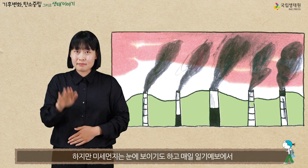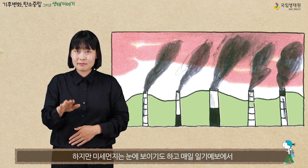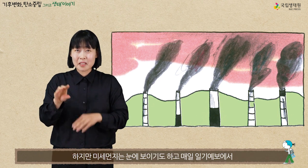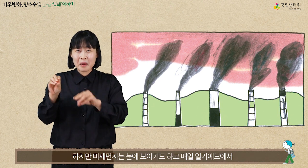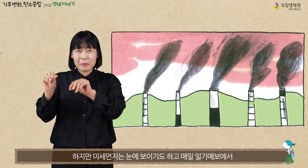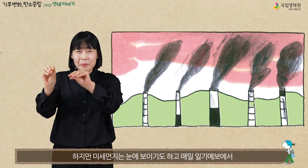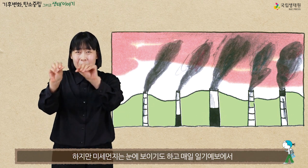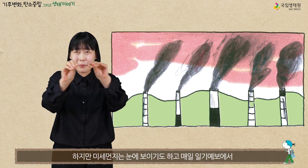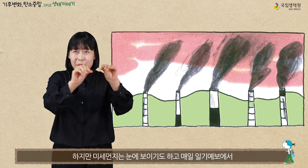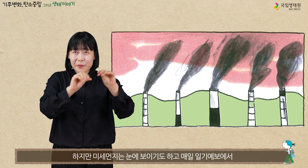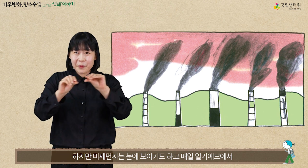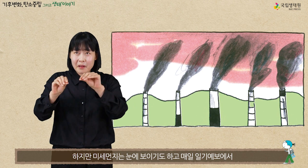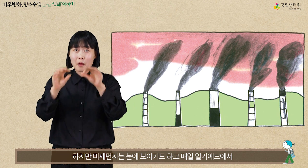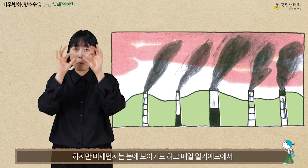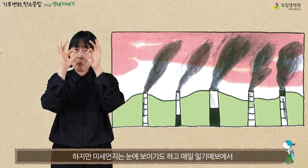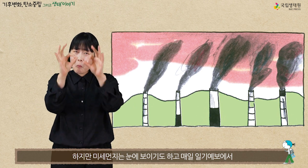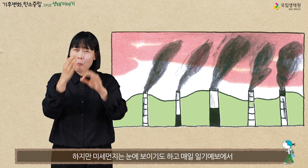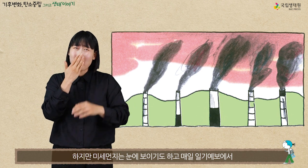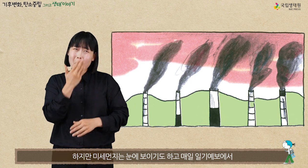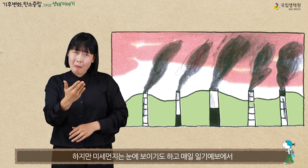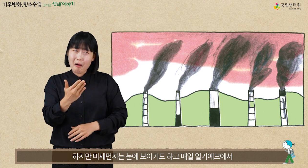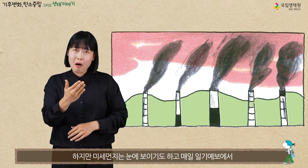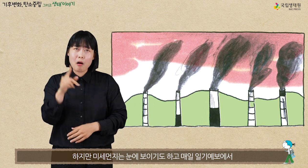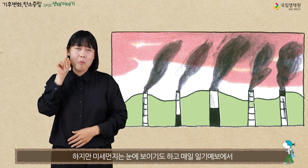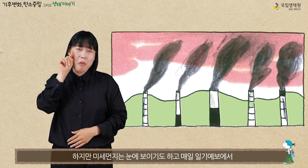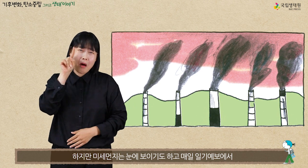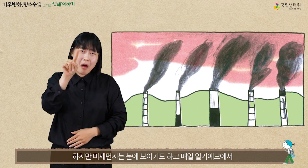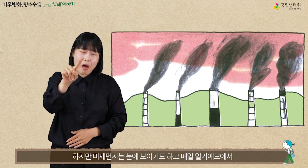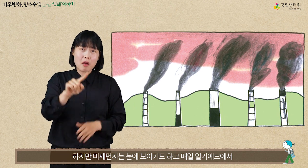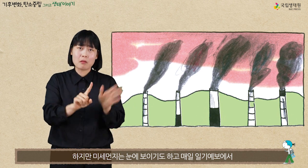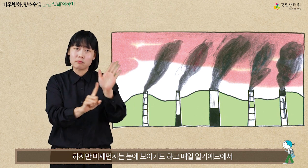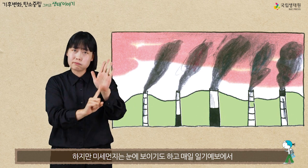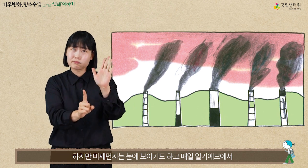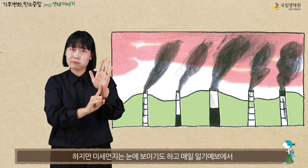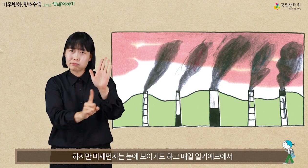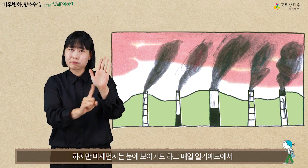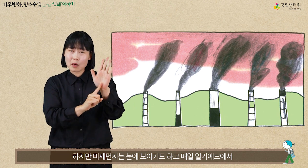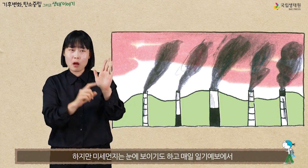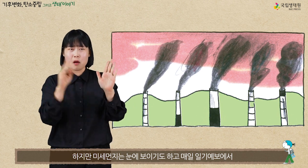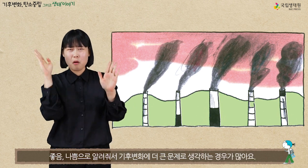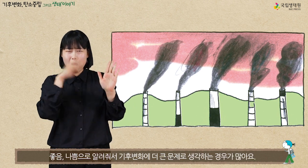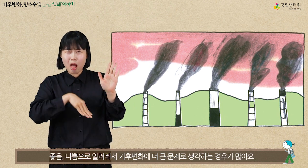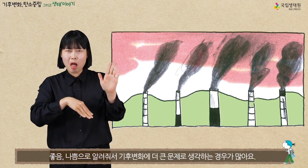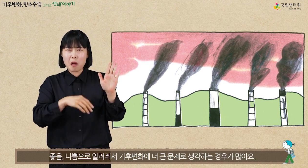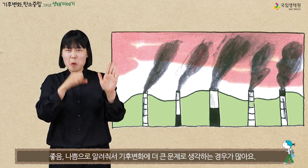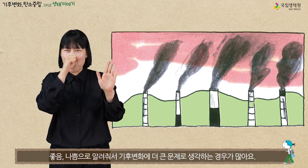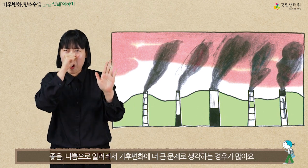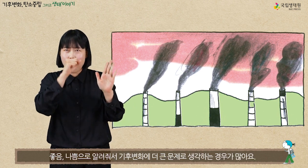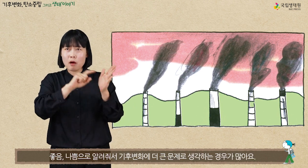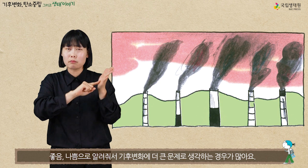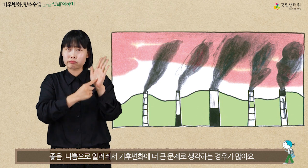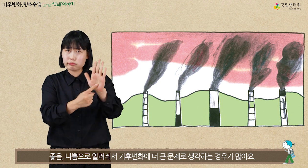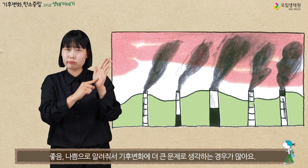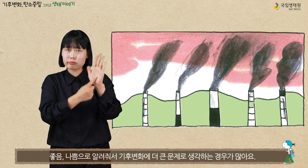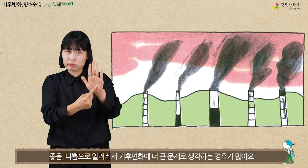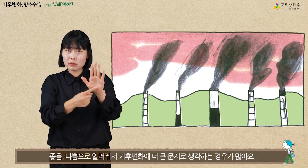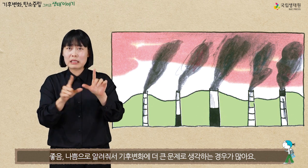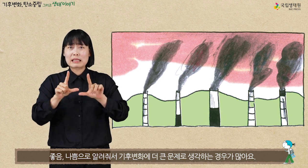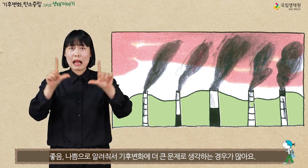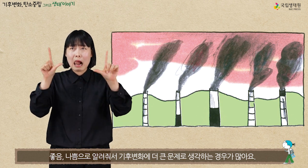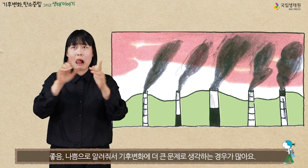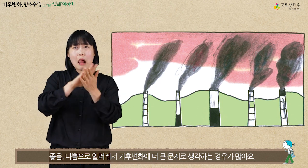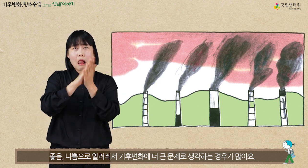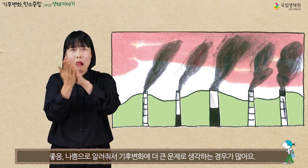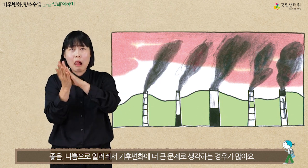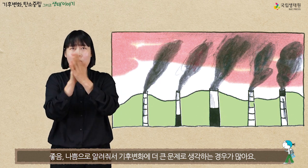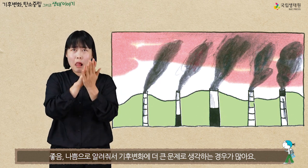하지만 미세먼지는 눈에 보이기도 하고 매일 일기예보에서 좋음, 나쁨으로 알려져서